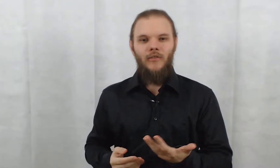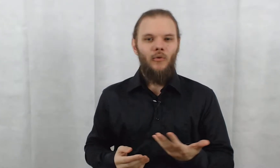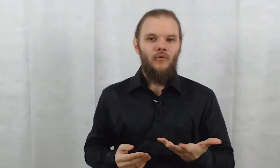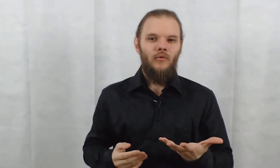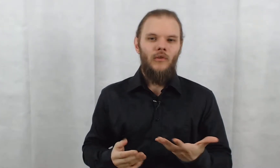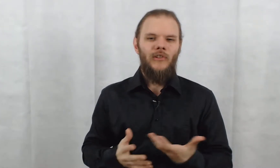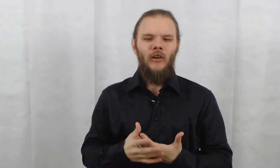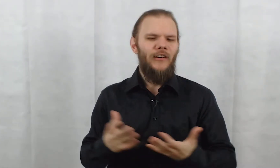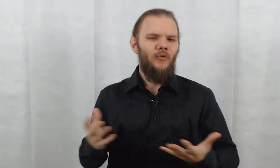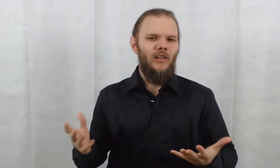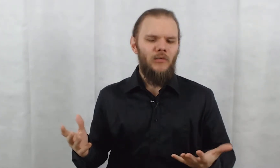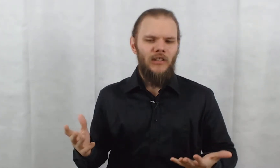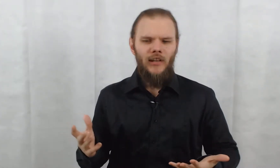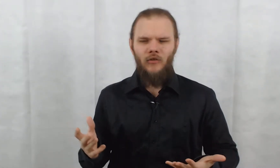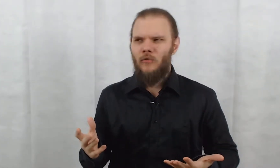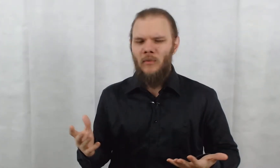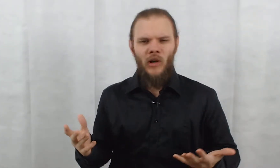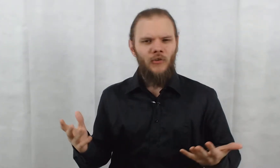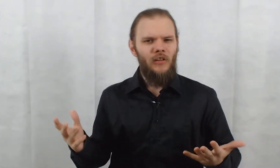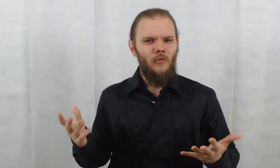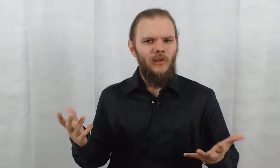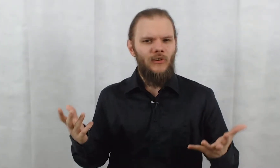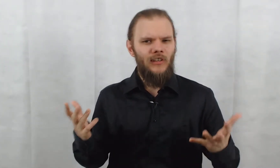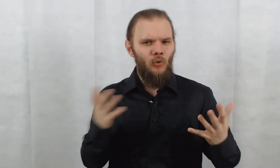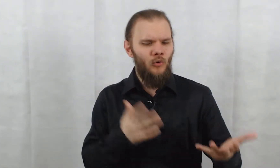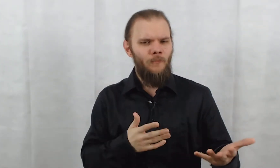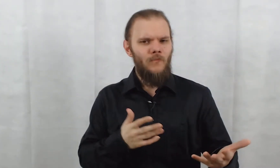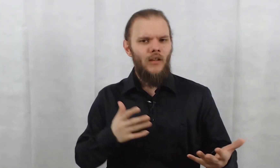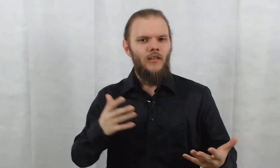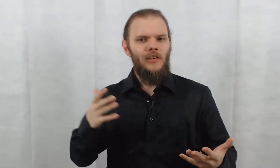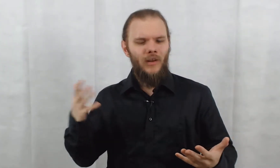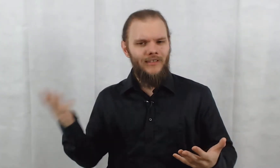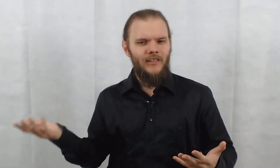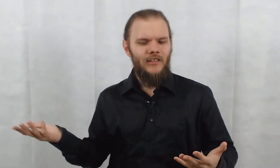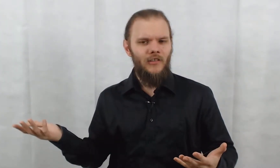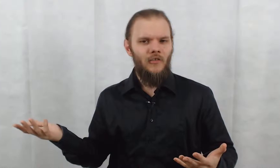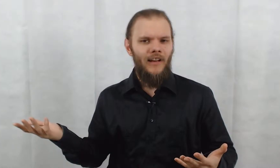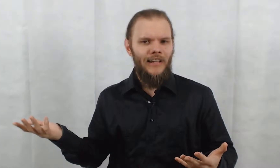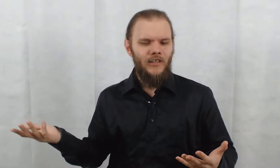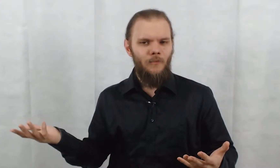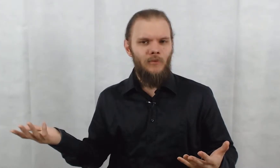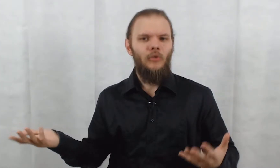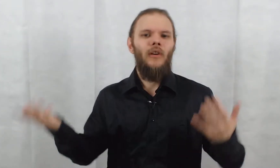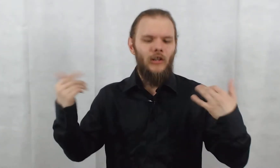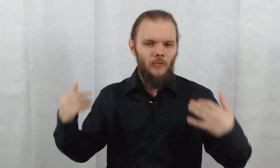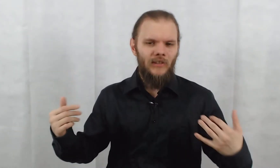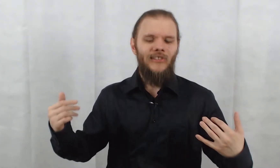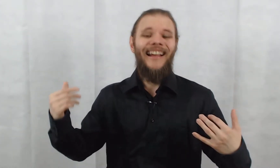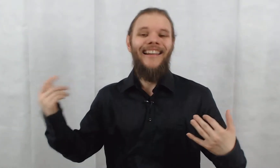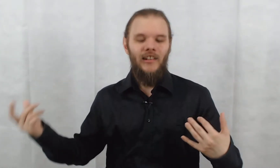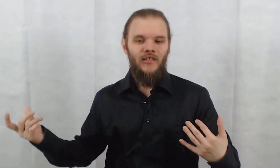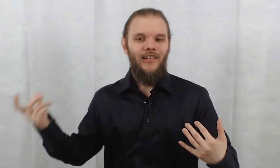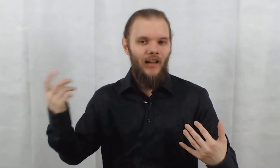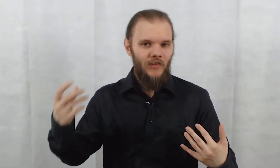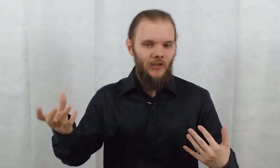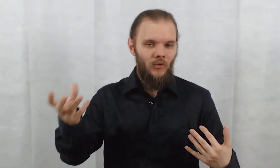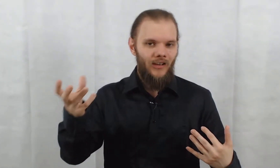C'est l'organisation criminelle de mémoire dans les comics.'est eux qui ont attaqué Alec. Parce que dans les comics, c'est Alec qui travaillait sur la